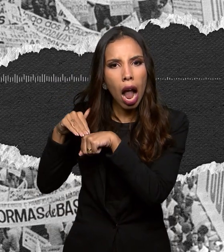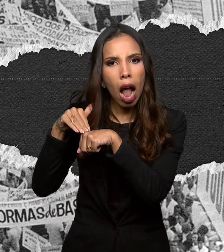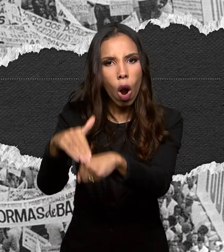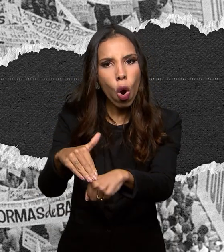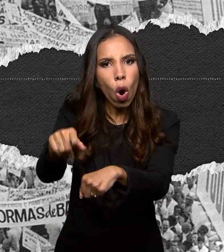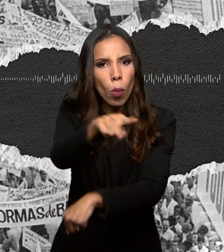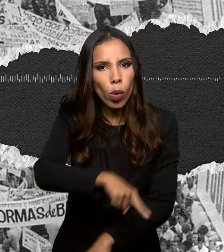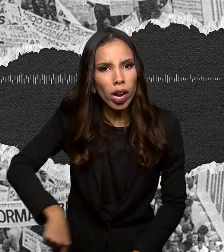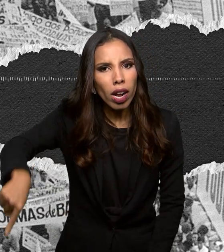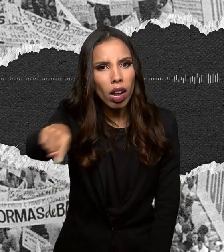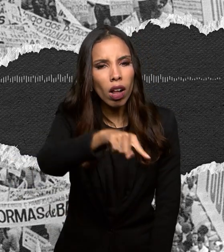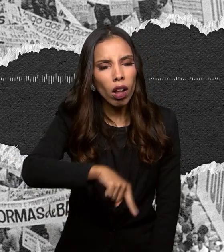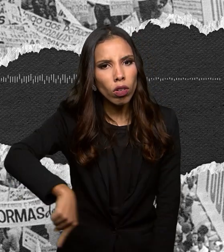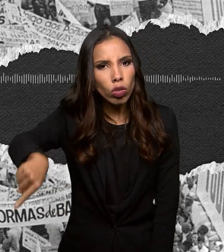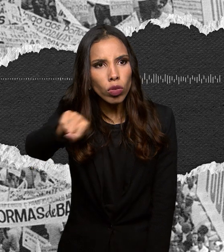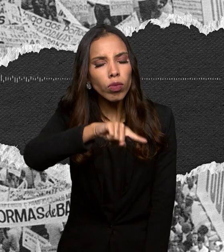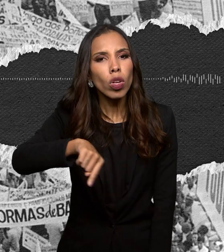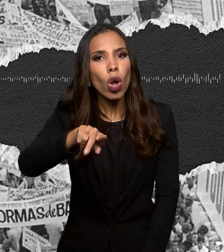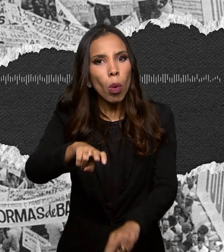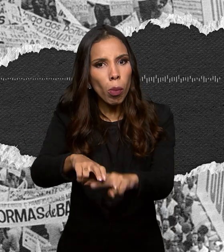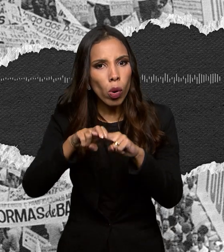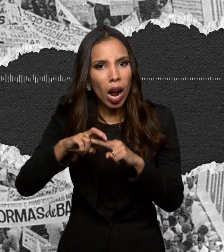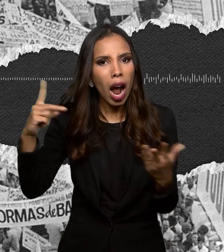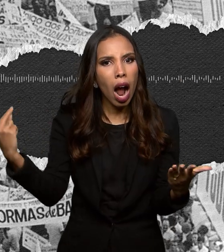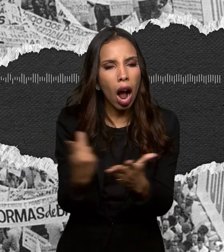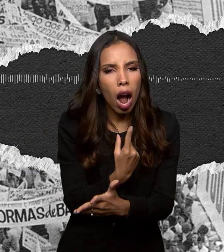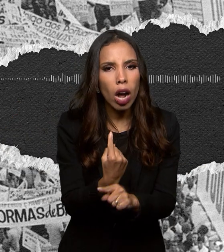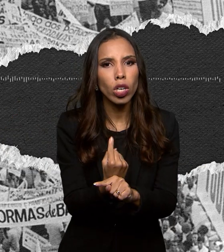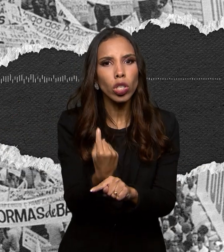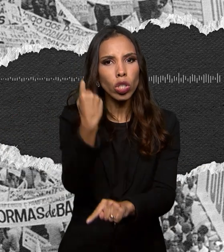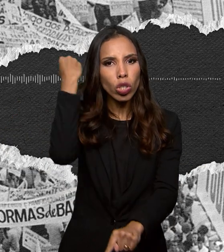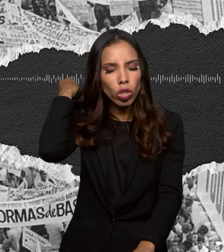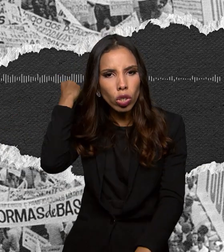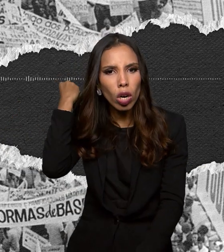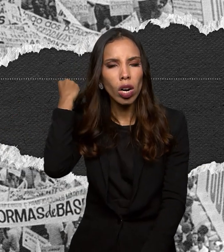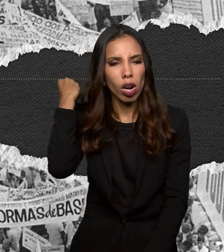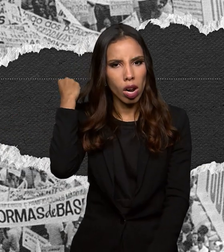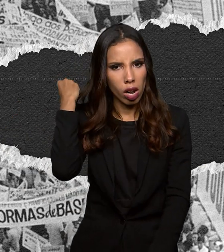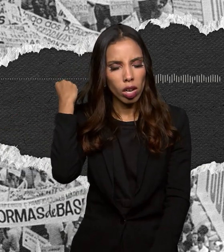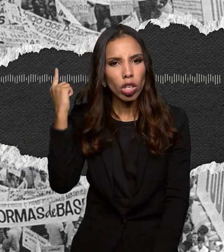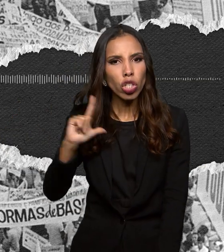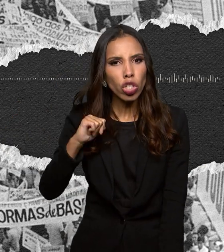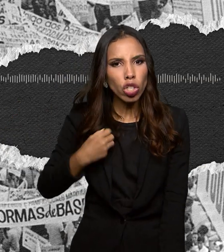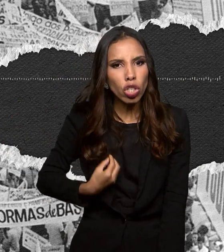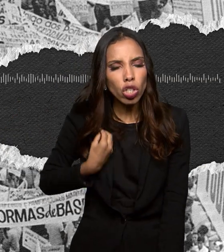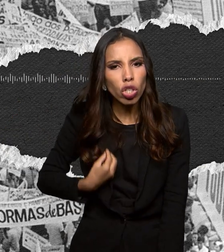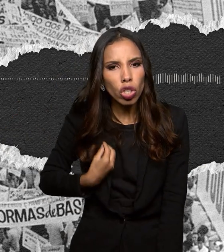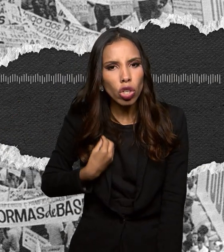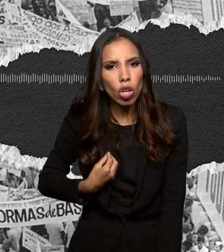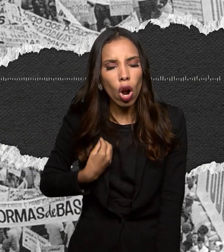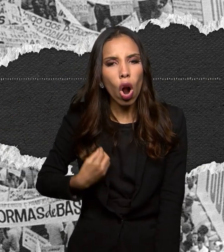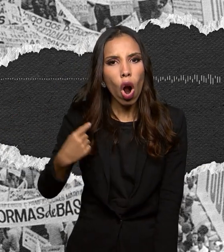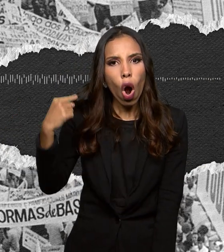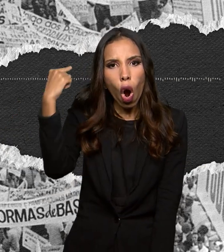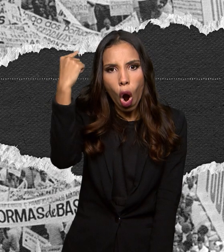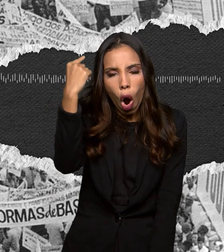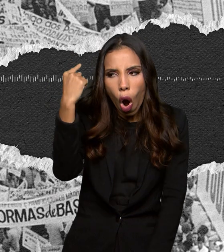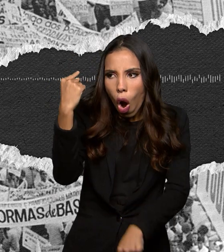que, em virtude dos acontecimentos nacionais das últimas horas, para preservar de esbulho